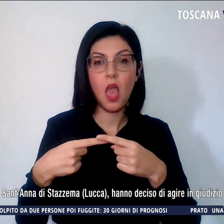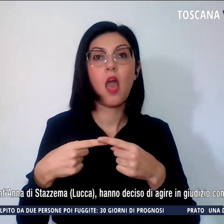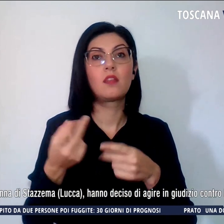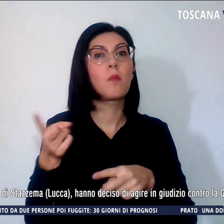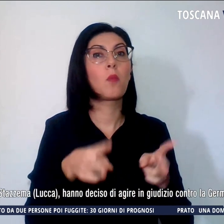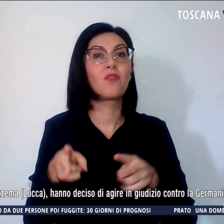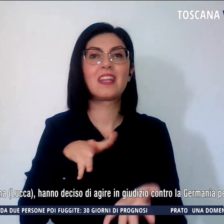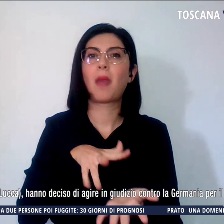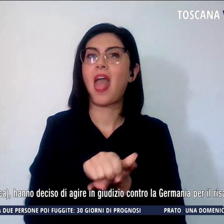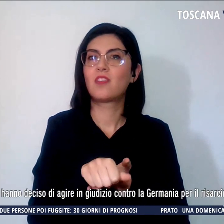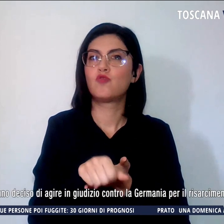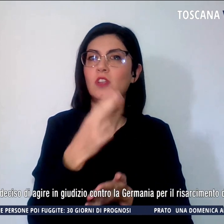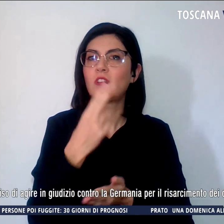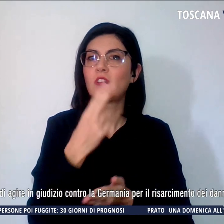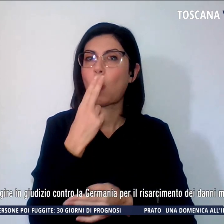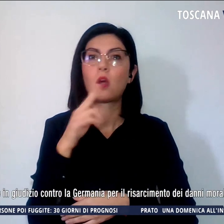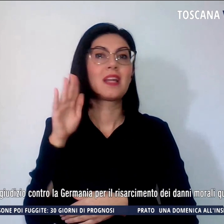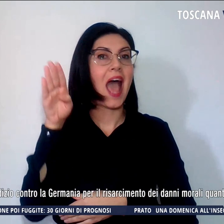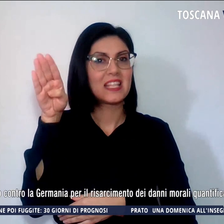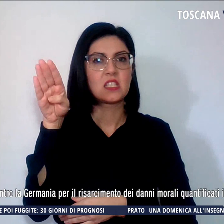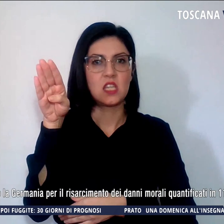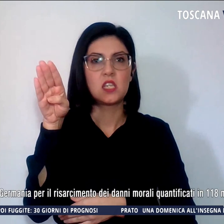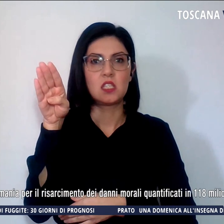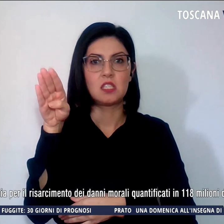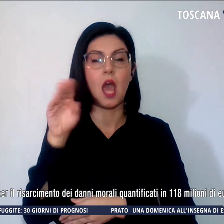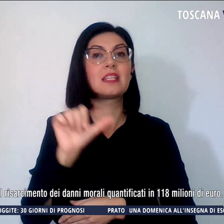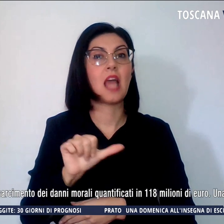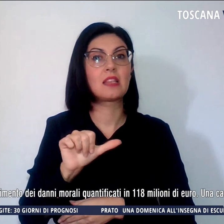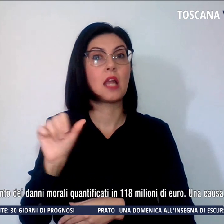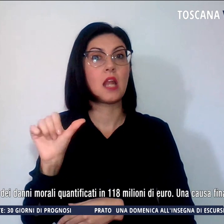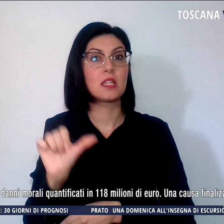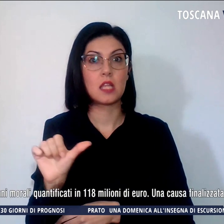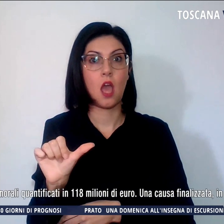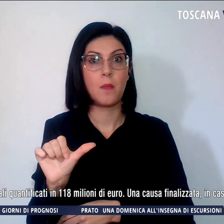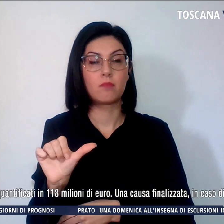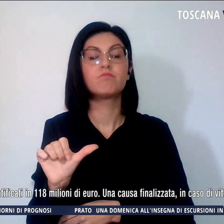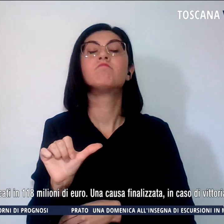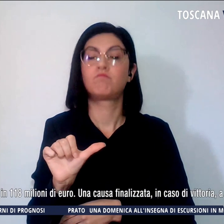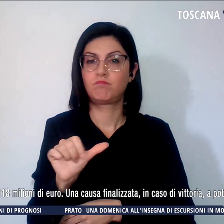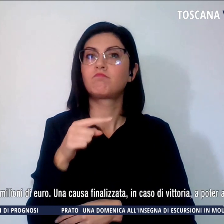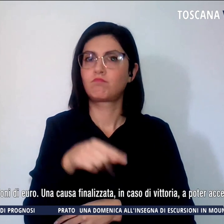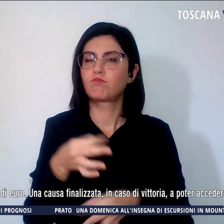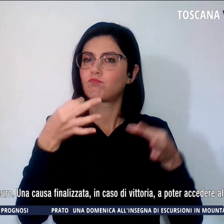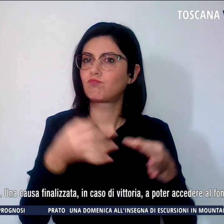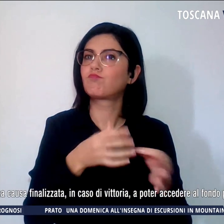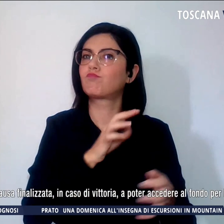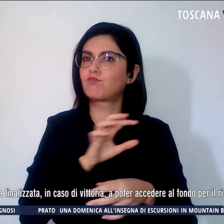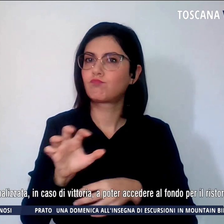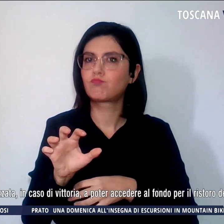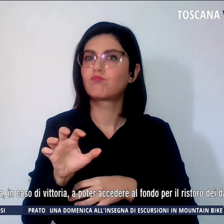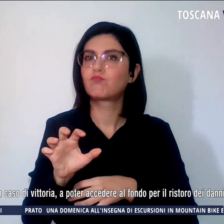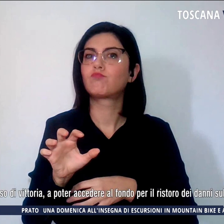di Sant'Anna di Stazzema, hanno deciso di agire in giudizio contro la Germania